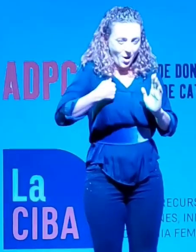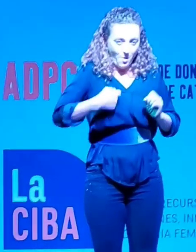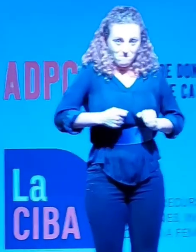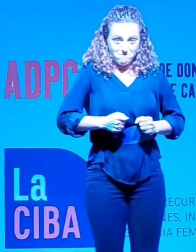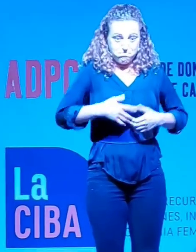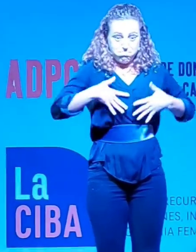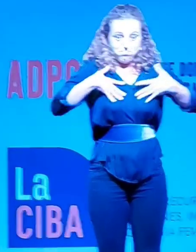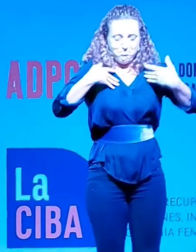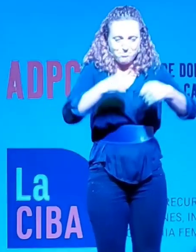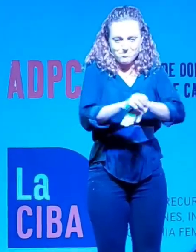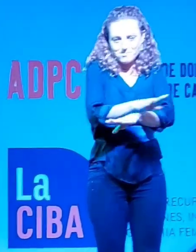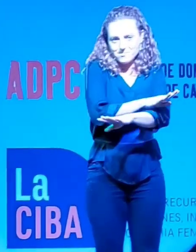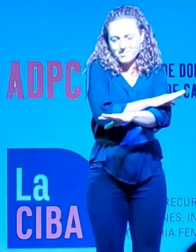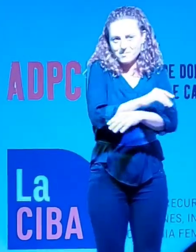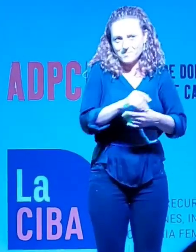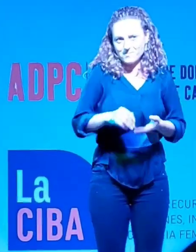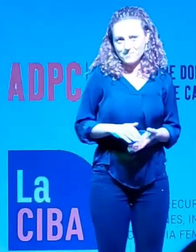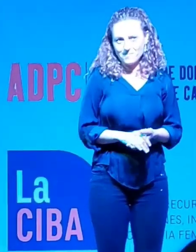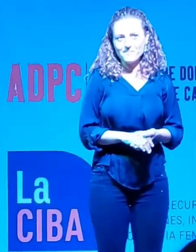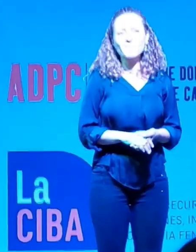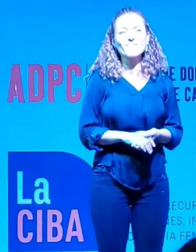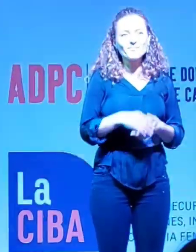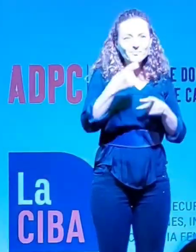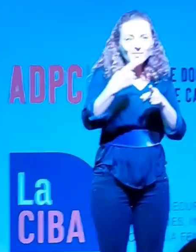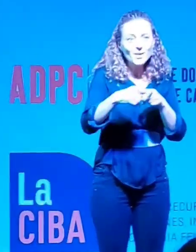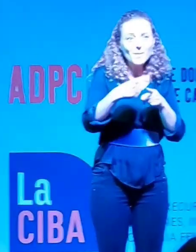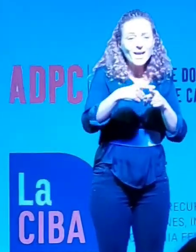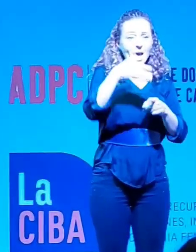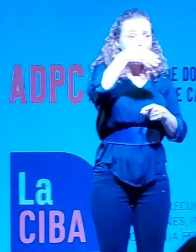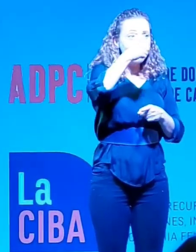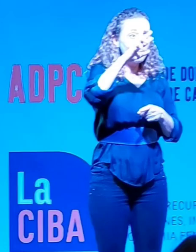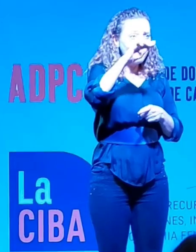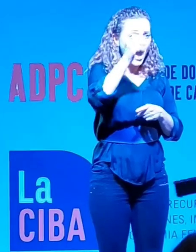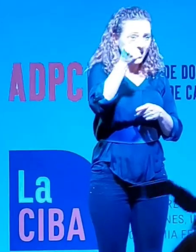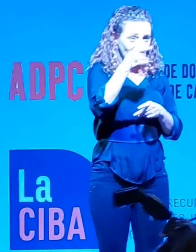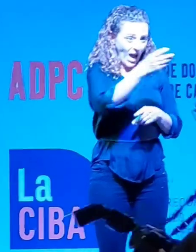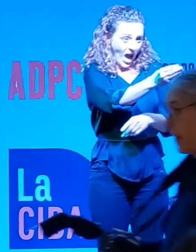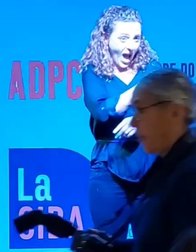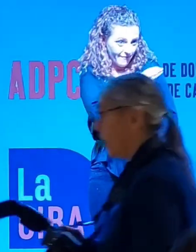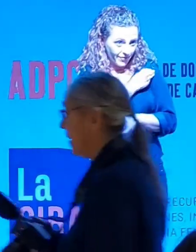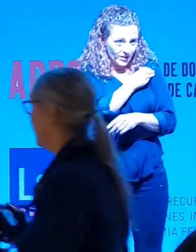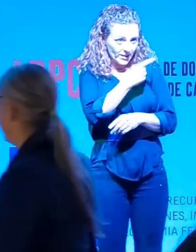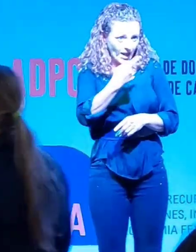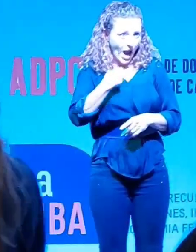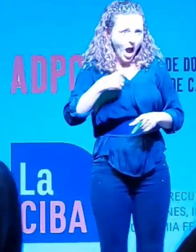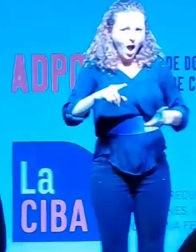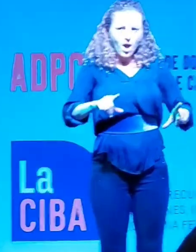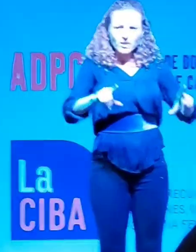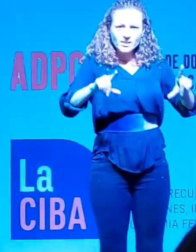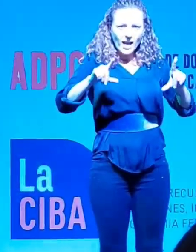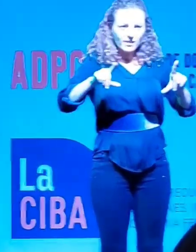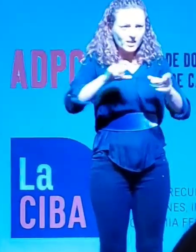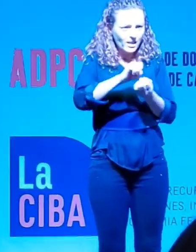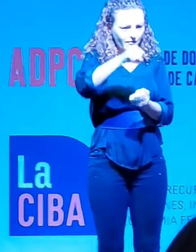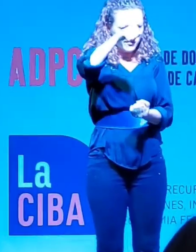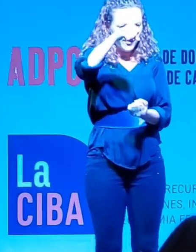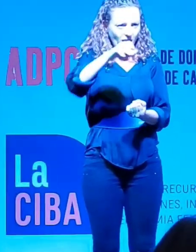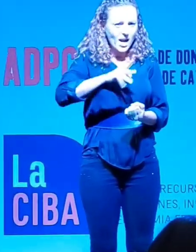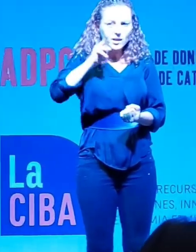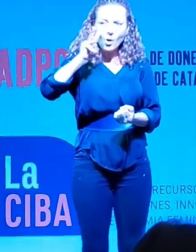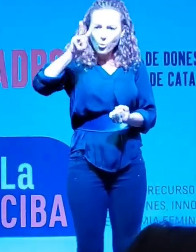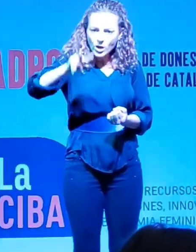emocionada perquè quan la Marta em va dir que m'havien donat un certificat o un